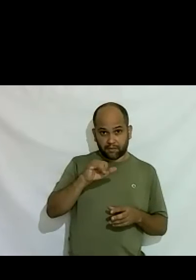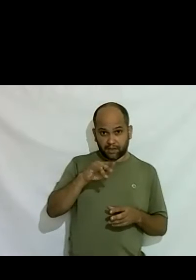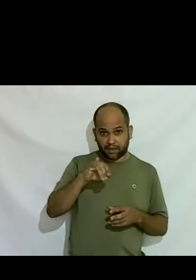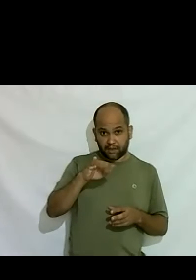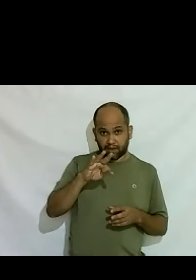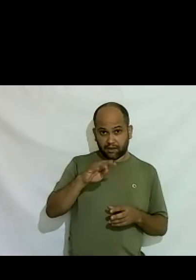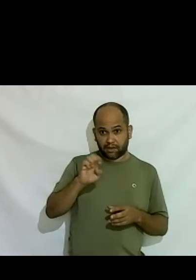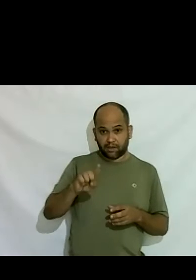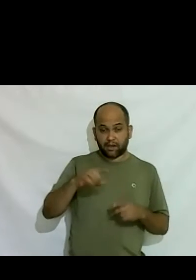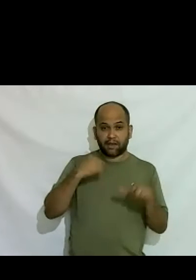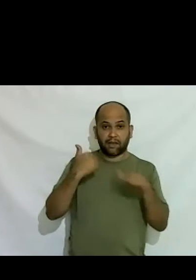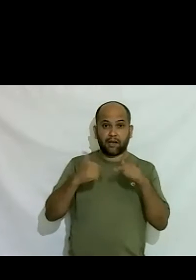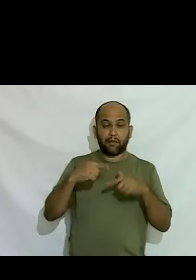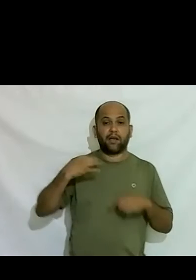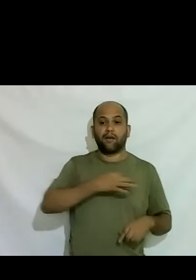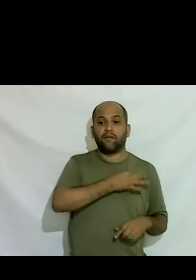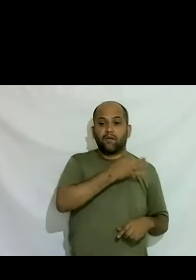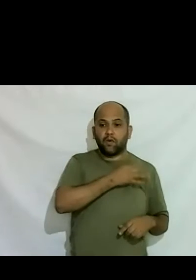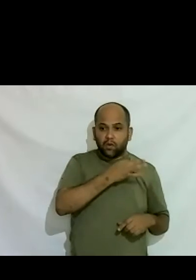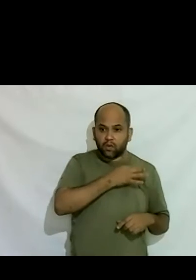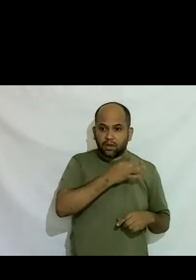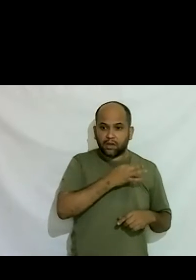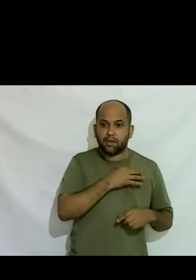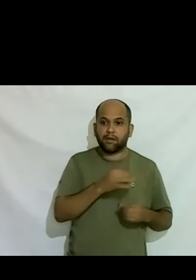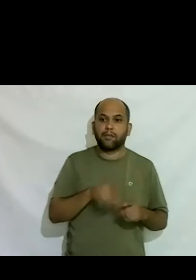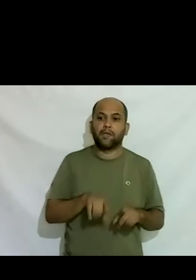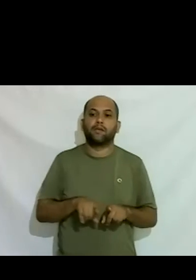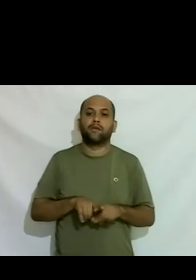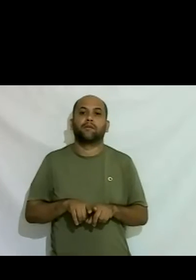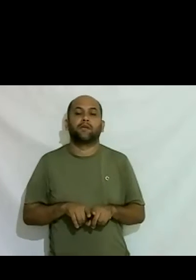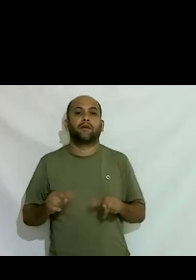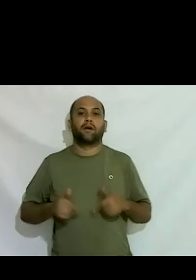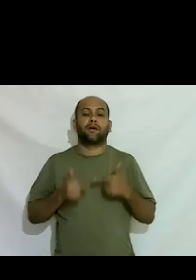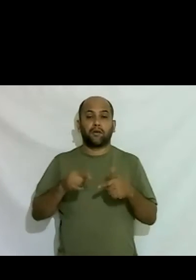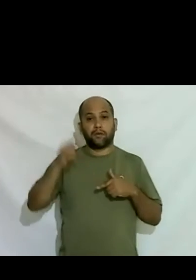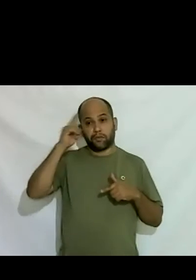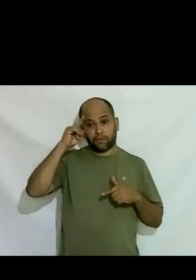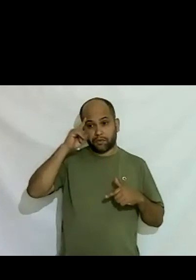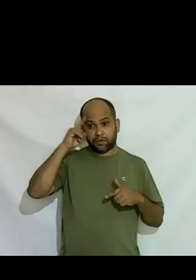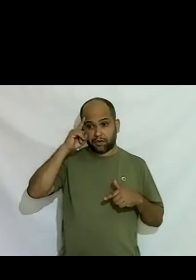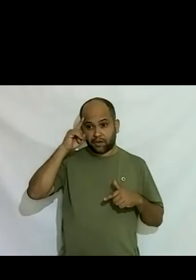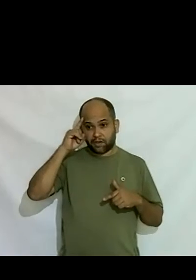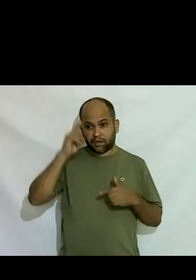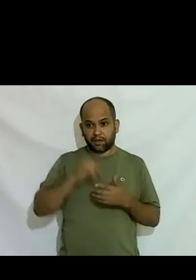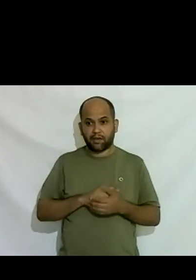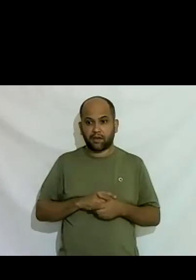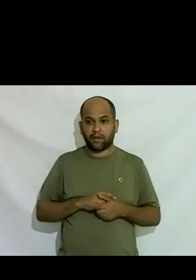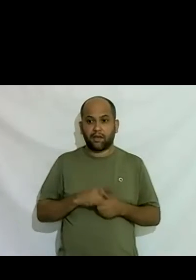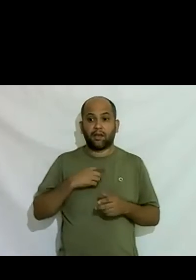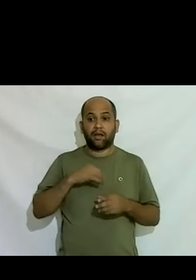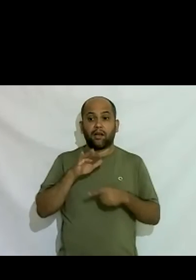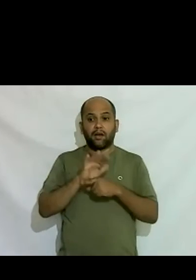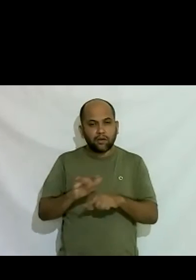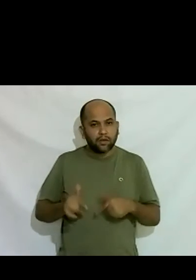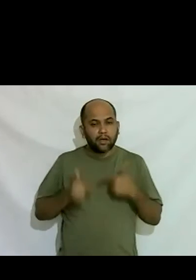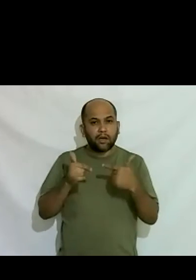Laerte Coutinho também faz parte mas Laerte não atua diretamente no dia a dia ela ajuda ela faz